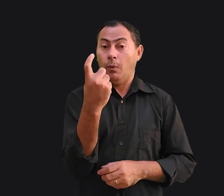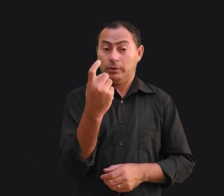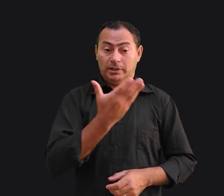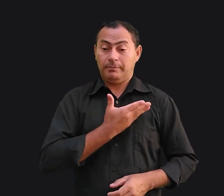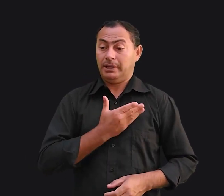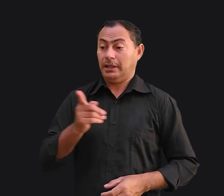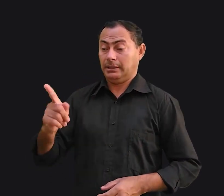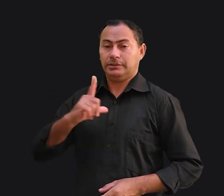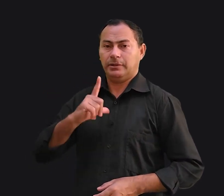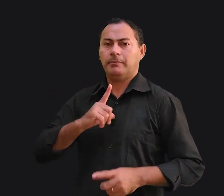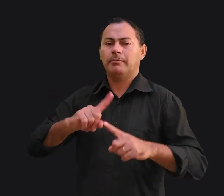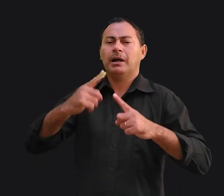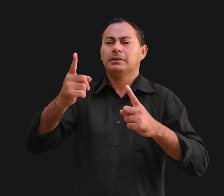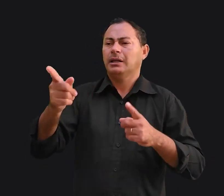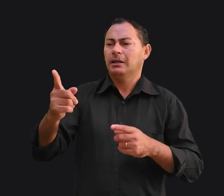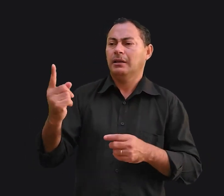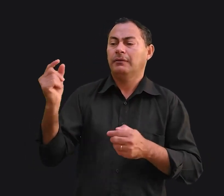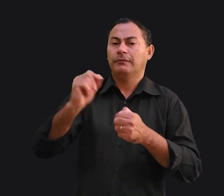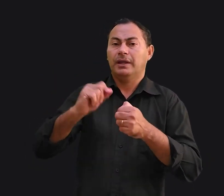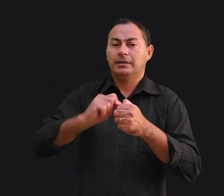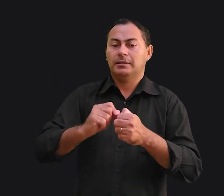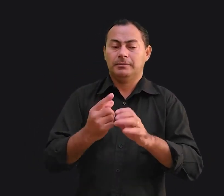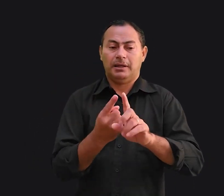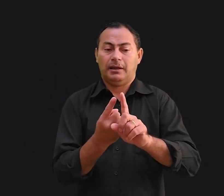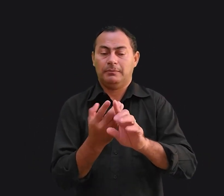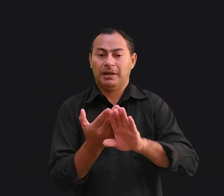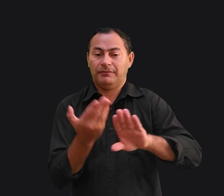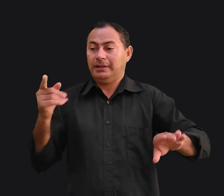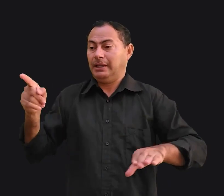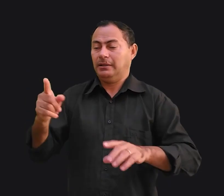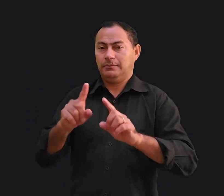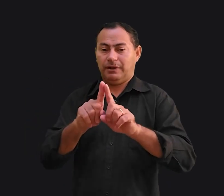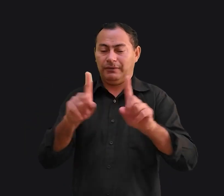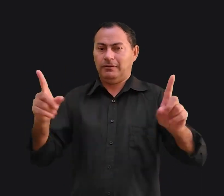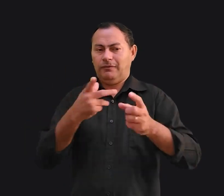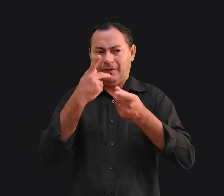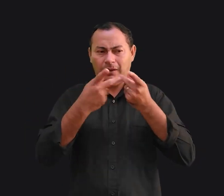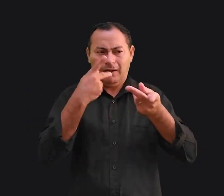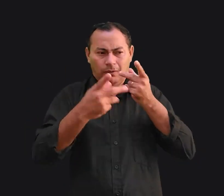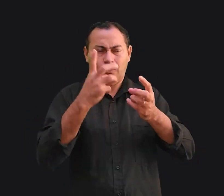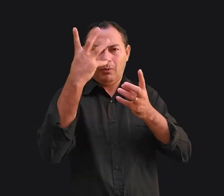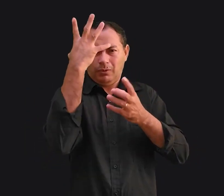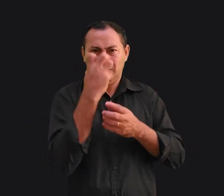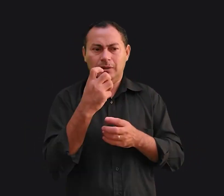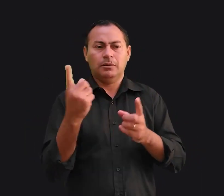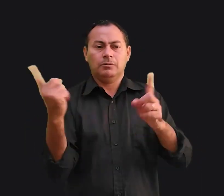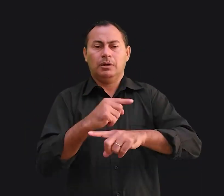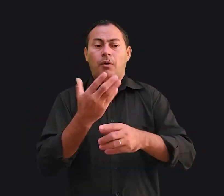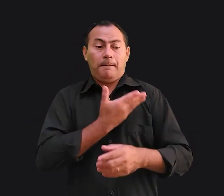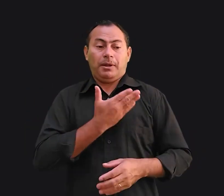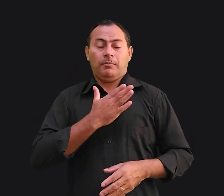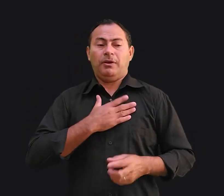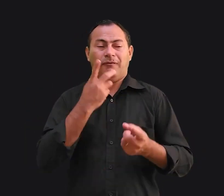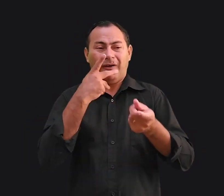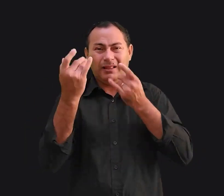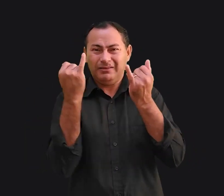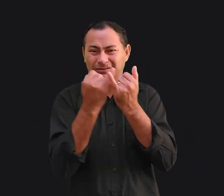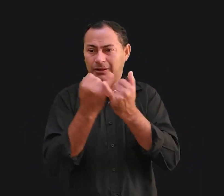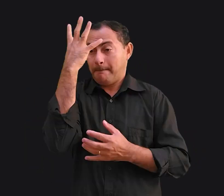amigo que ela tinha mas aí ela fez com que me afastasse dela quando falou coisas muito sérias a respeito de um grande amigo meu. Fiquei